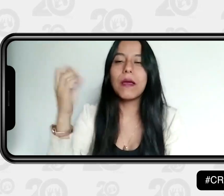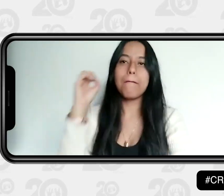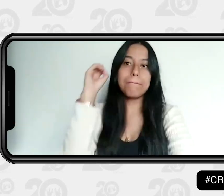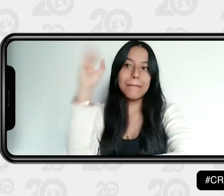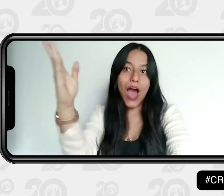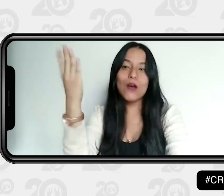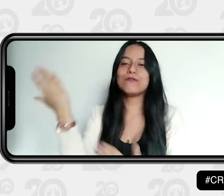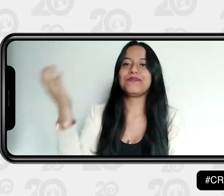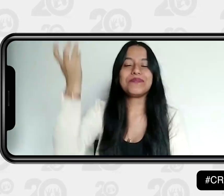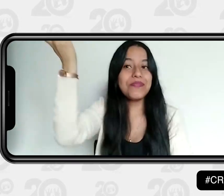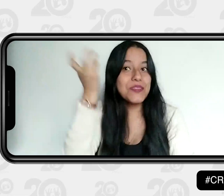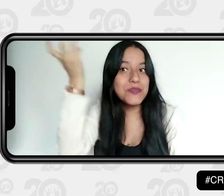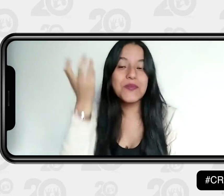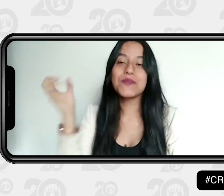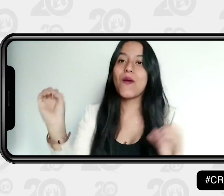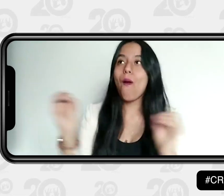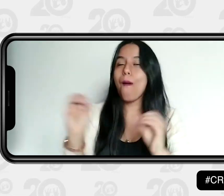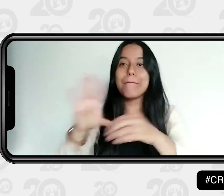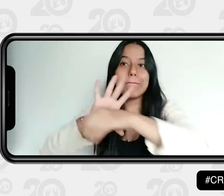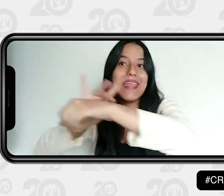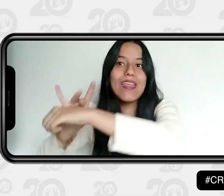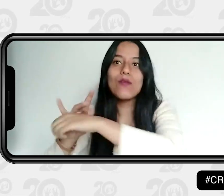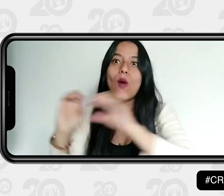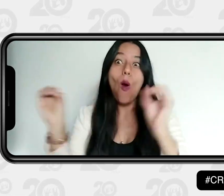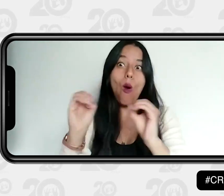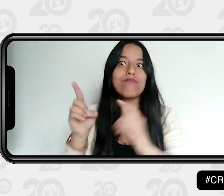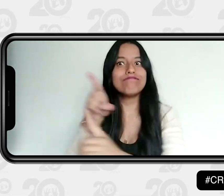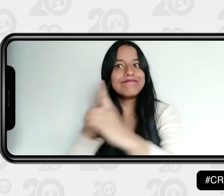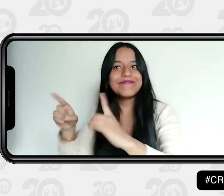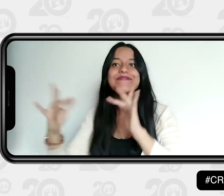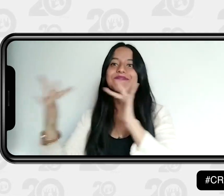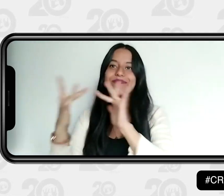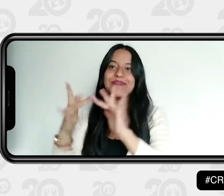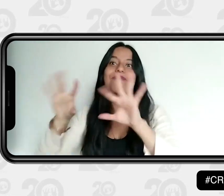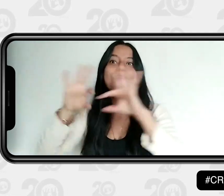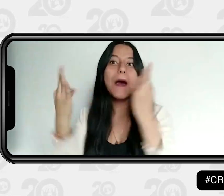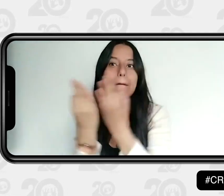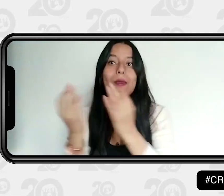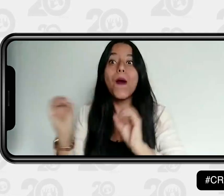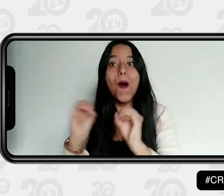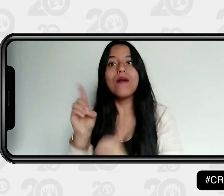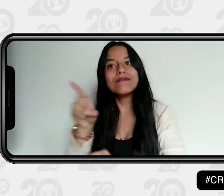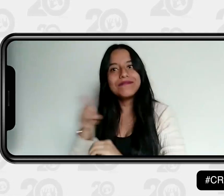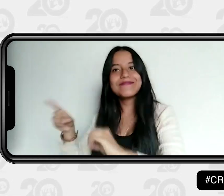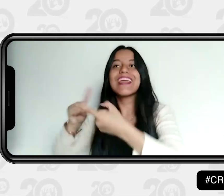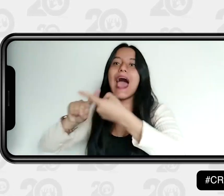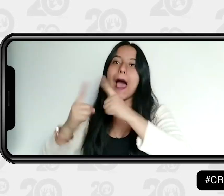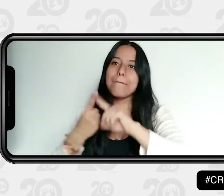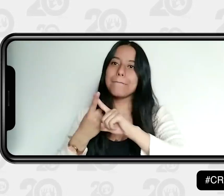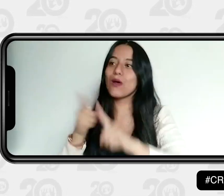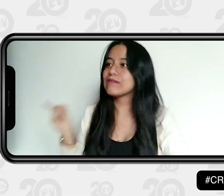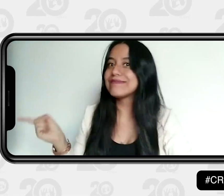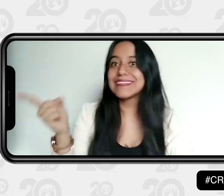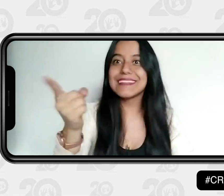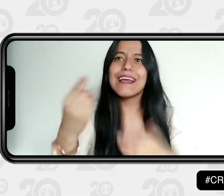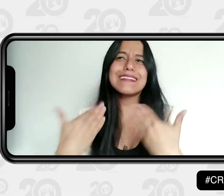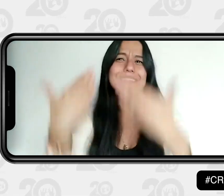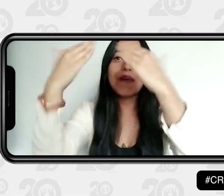familiares, personales, como comunicarme con mis amigos. Y la información ha sido mucho más clara por el Centro de Relevo. sido de gran